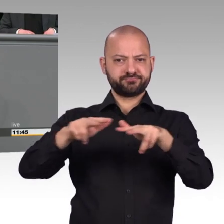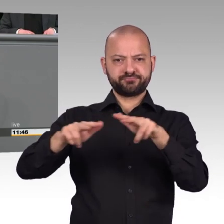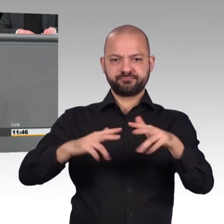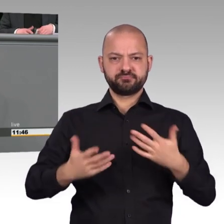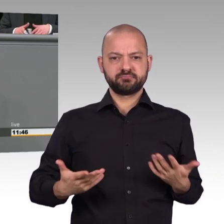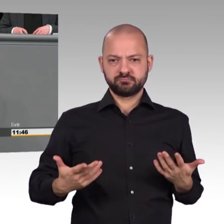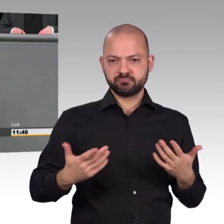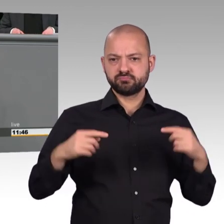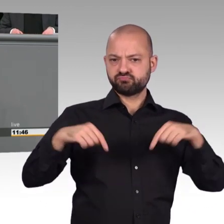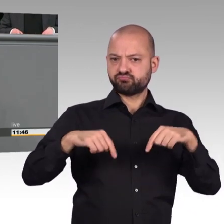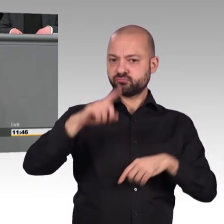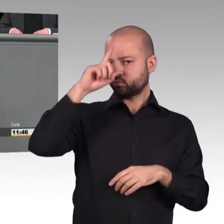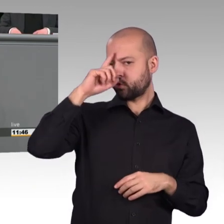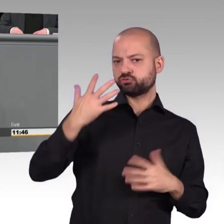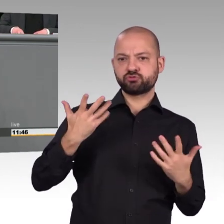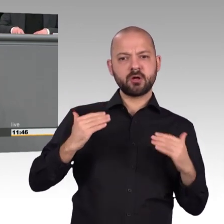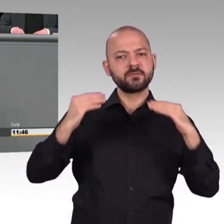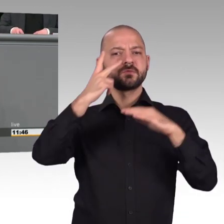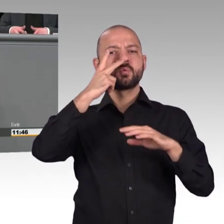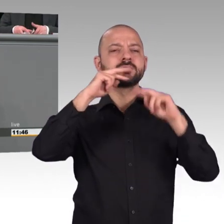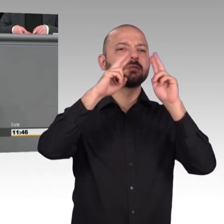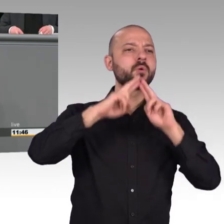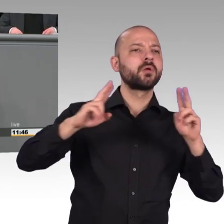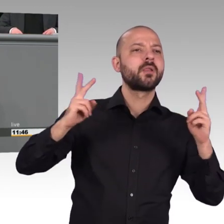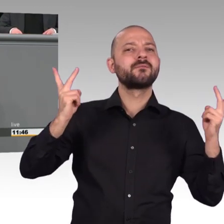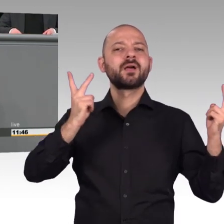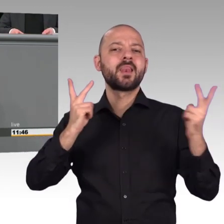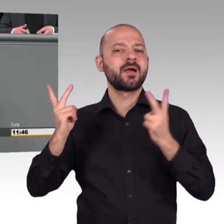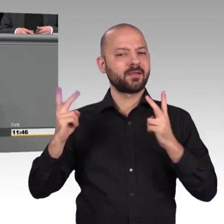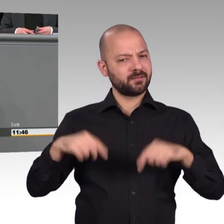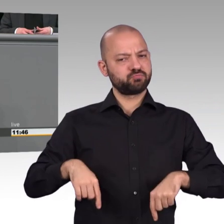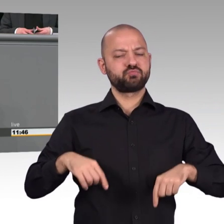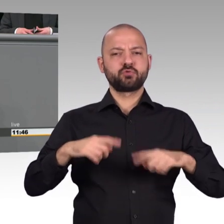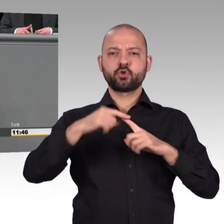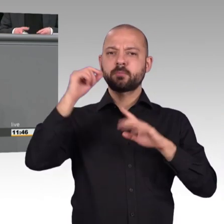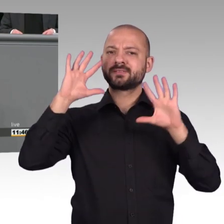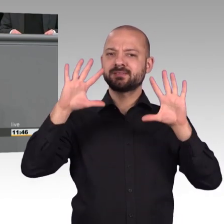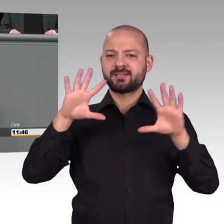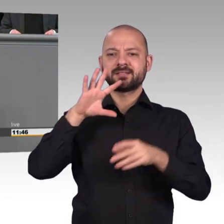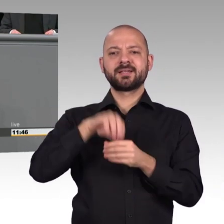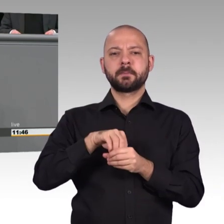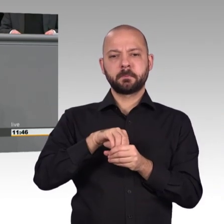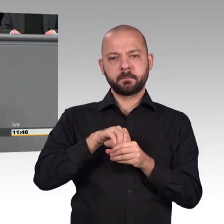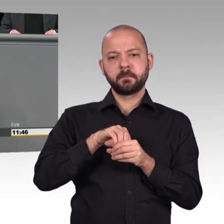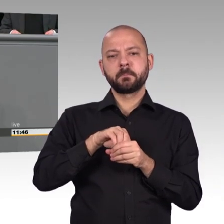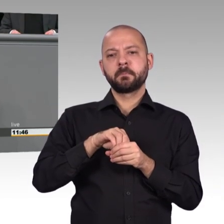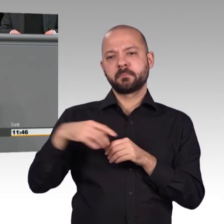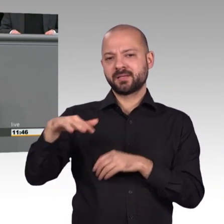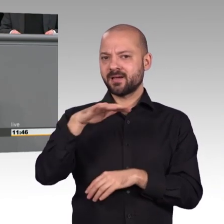wichtigsten Aufgaben des Staates, seine Bürger vor Kriminalität zu schützen. Und das gilt sowohl in der realen als auch in der